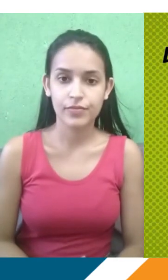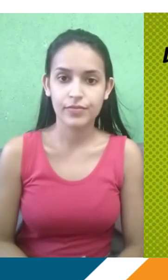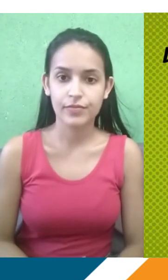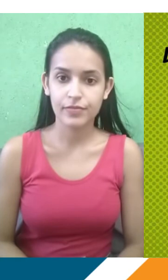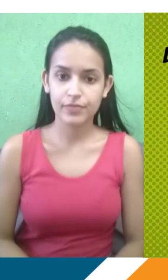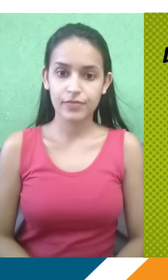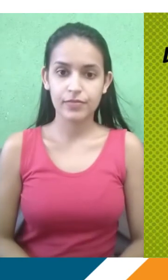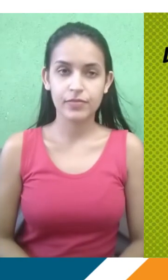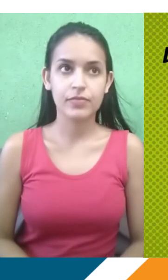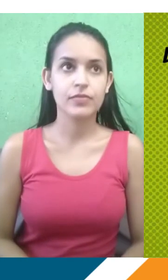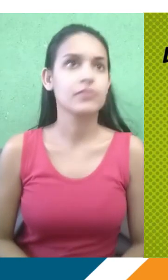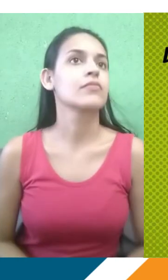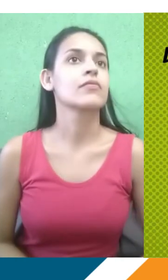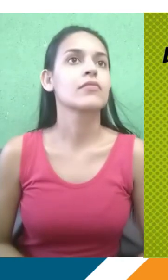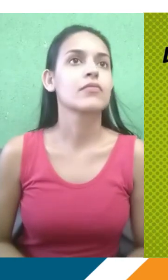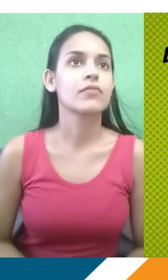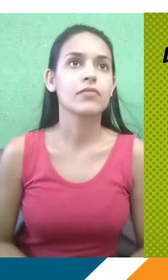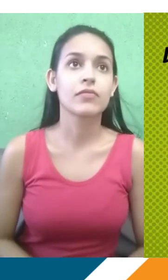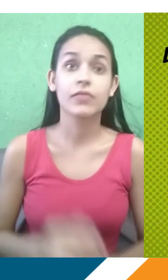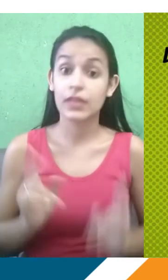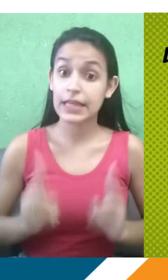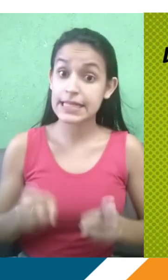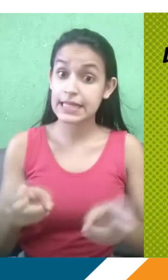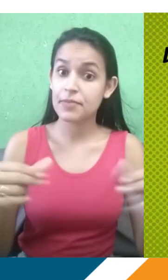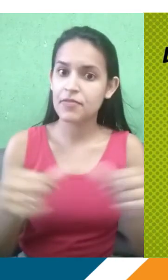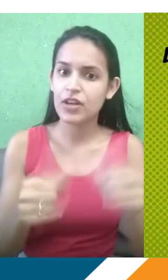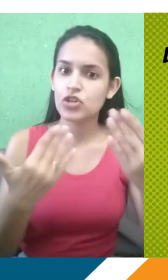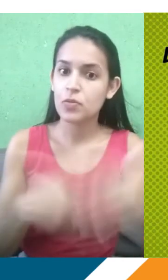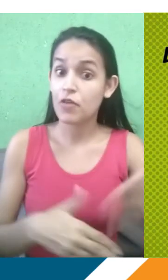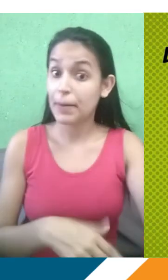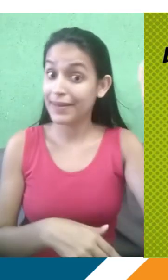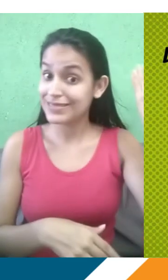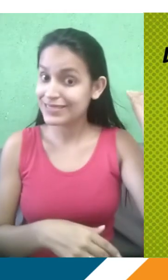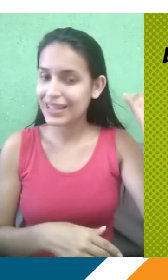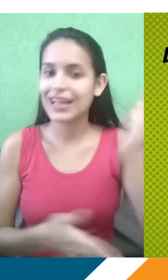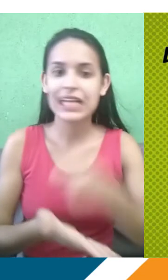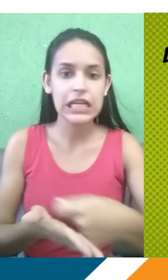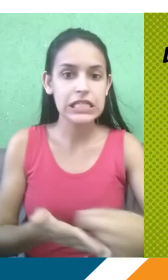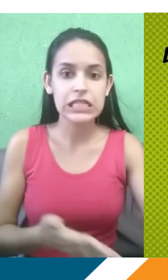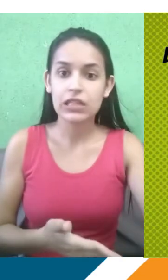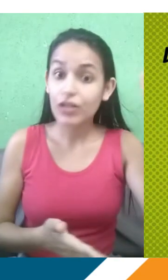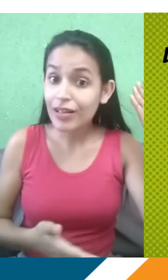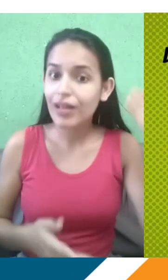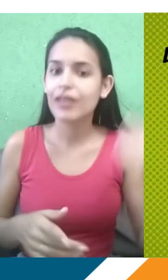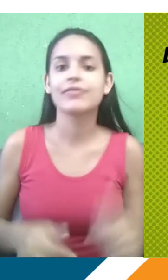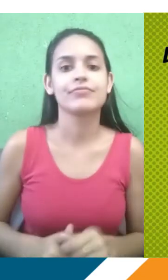acompanharam ou não acompanharam. E sempre, gente, façam as provas anteriores, os exercícios anteriores e simulados do PVS.